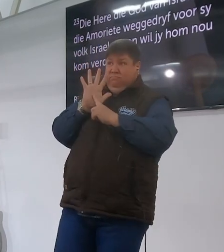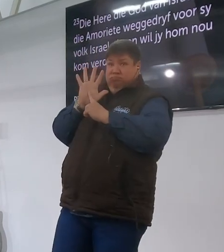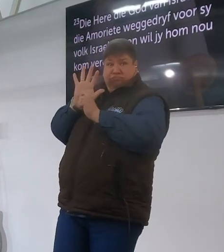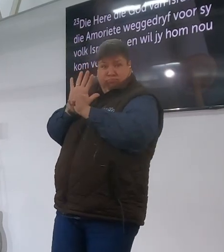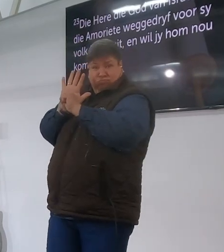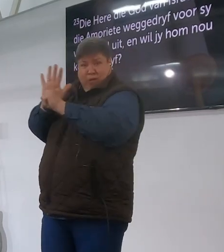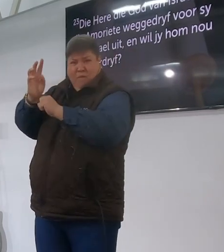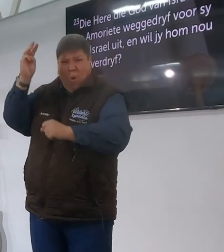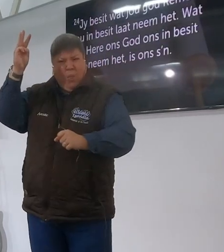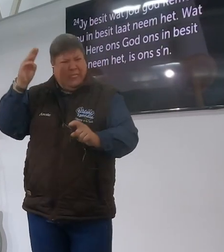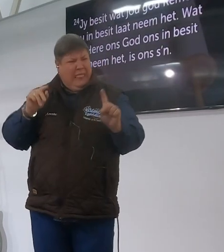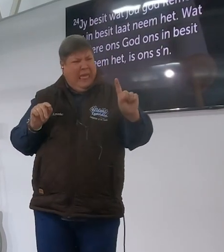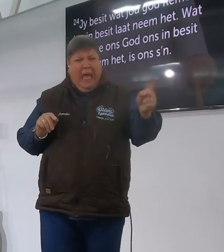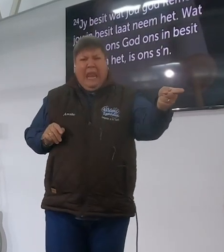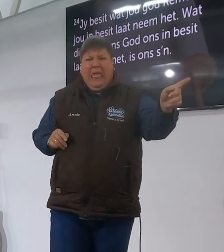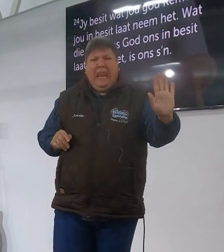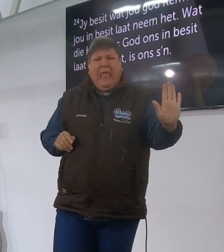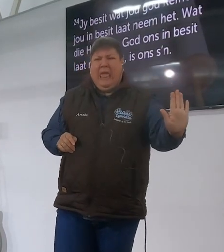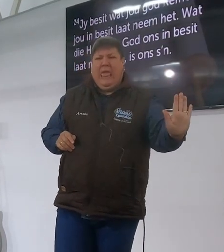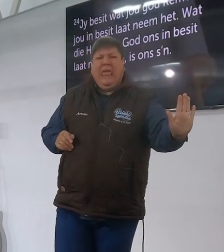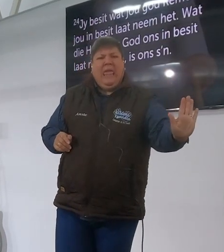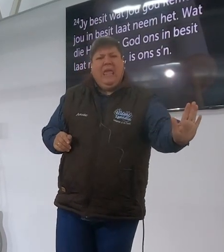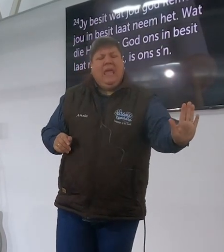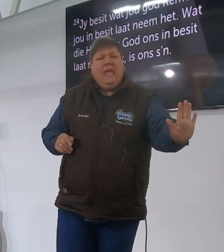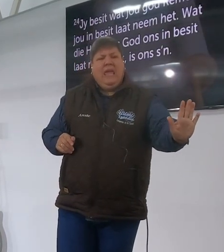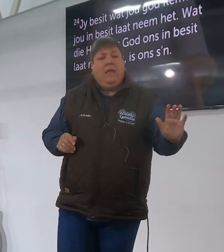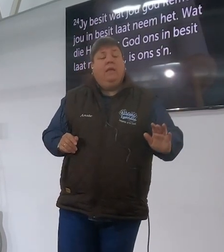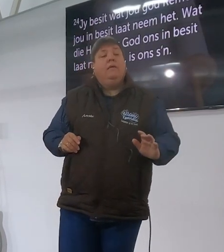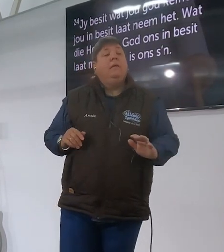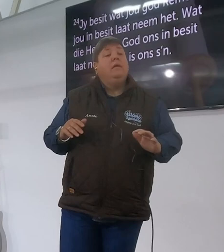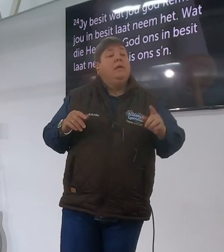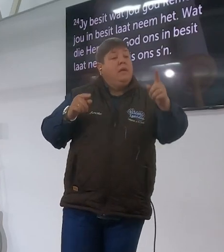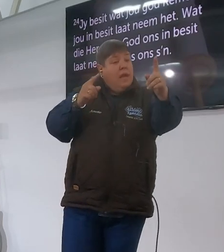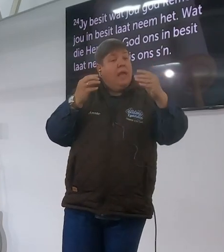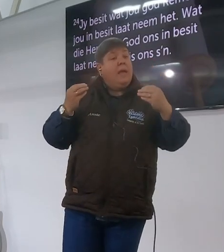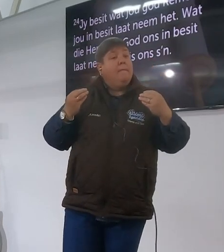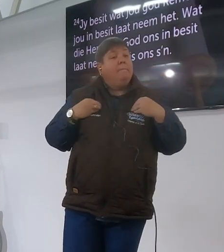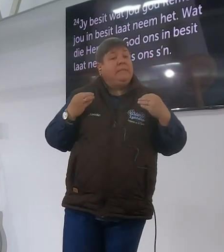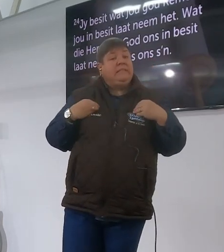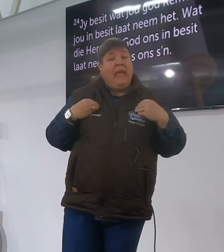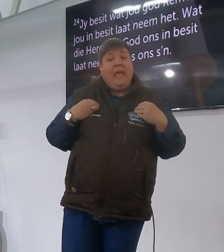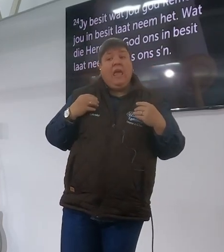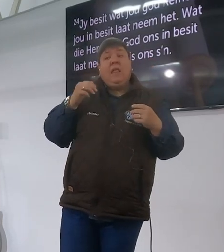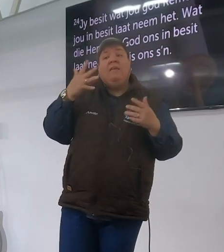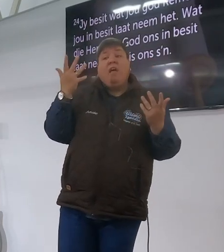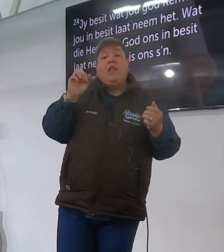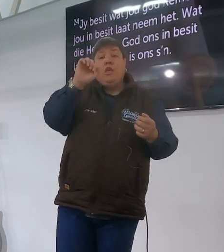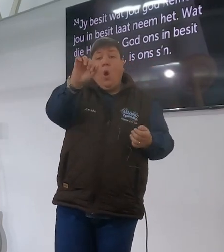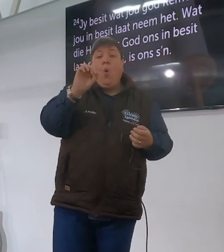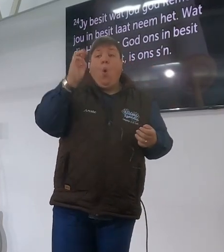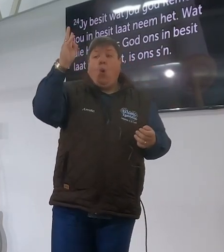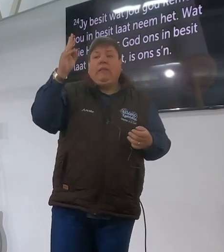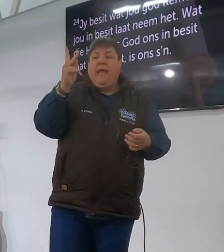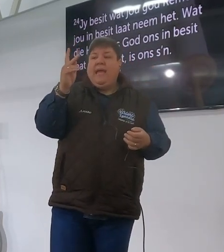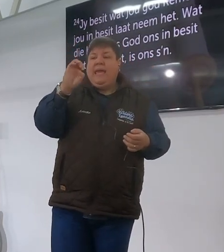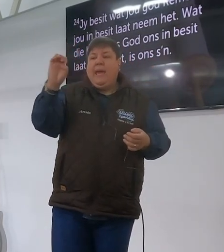en in die volgende vers brei hy daarop hy sê jy besit wat jou God keem ons jou laat beslid neem